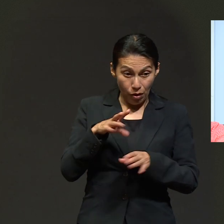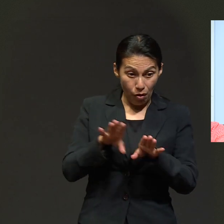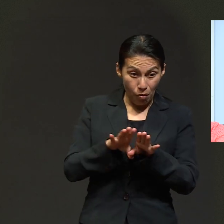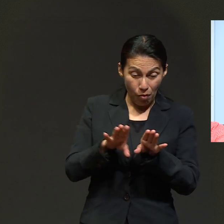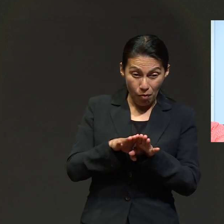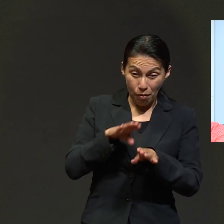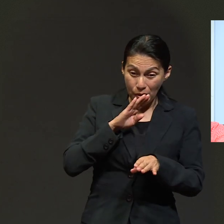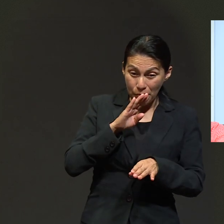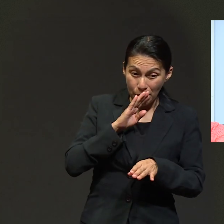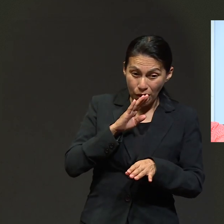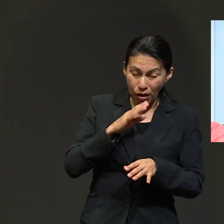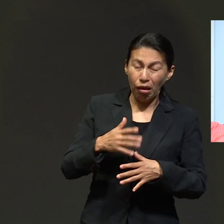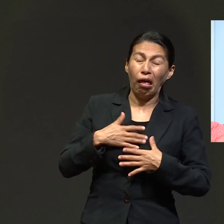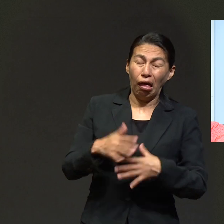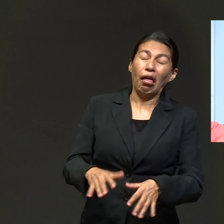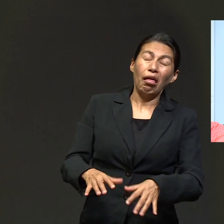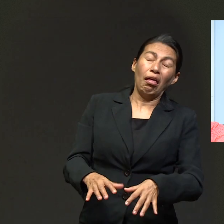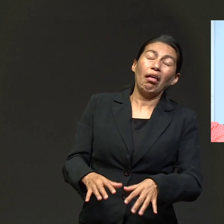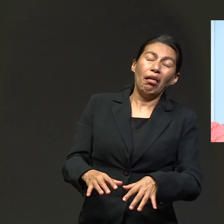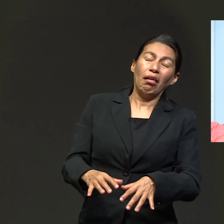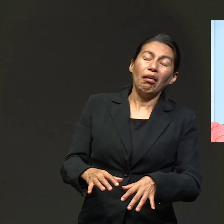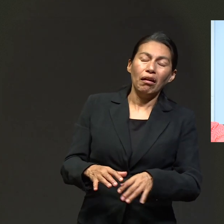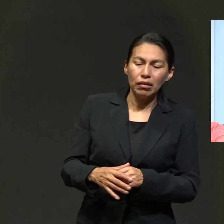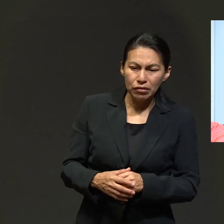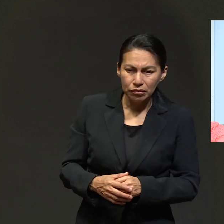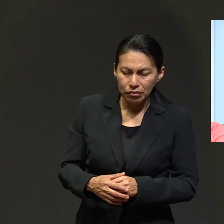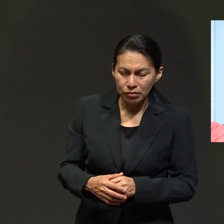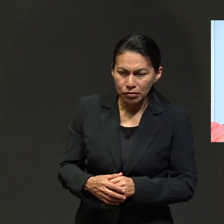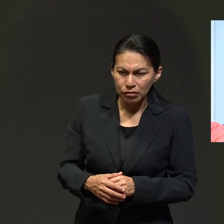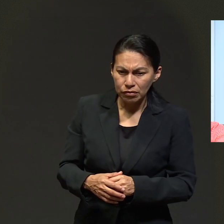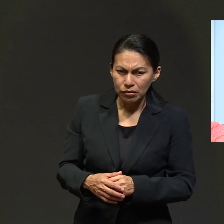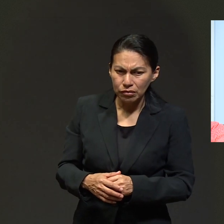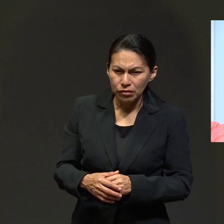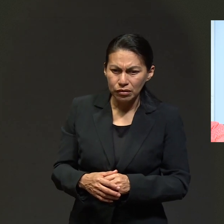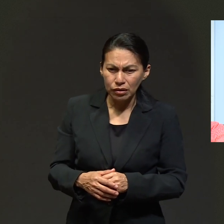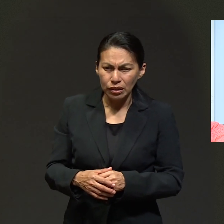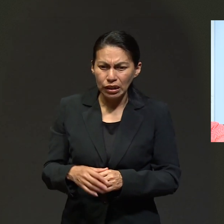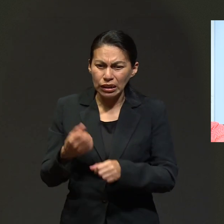sí, yo vi que mi mamá incluso había convulsionado, la vi convulsionar.